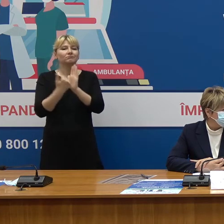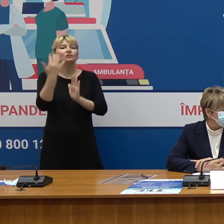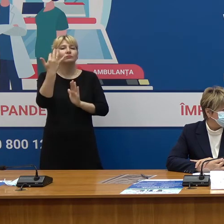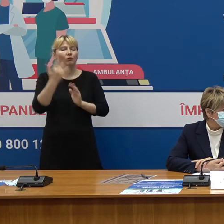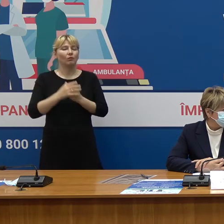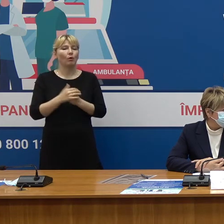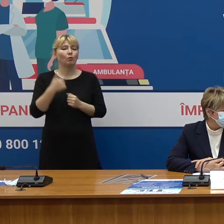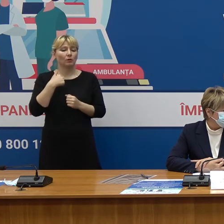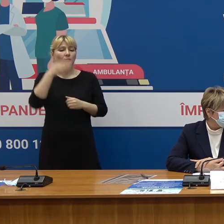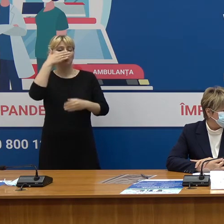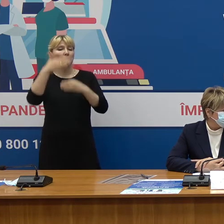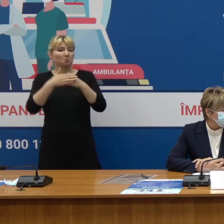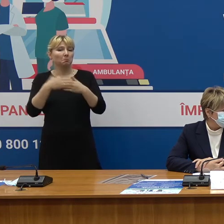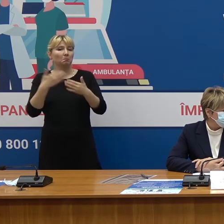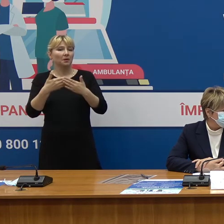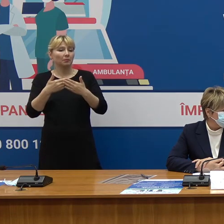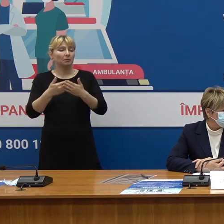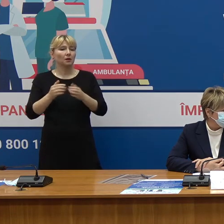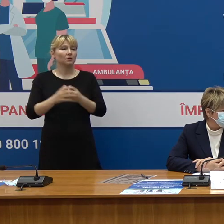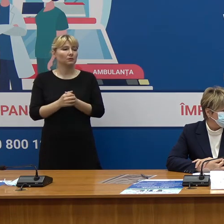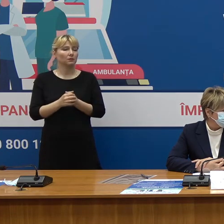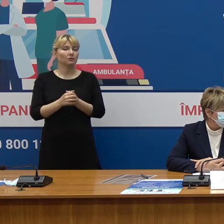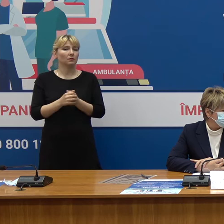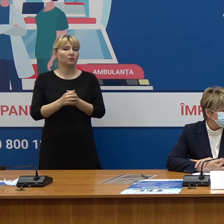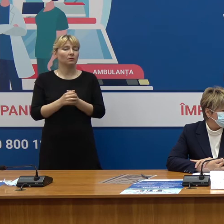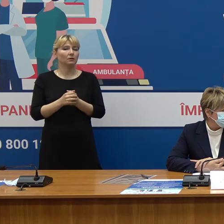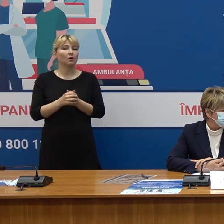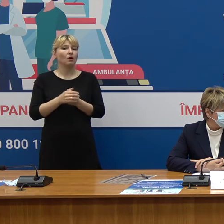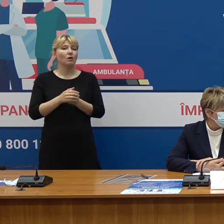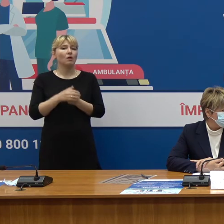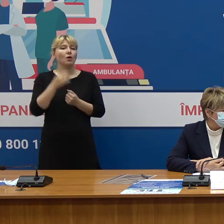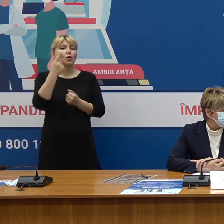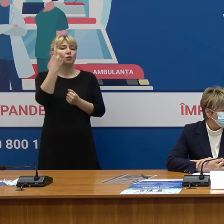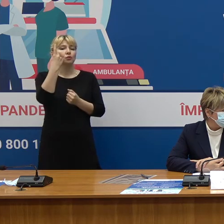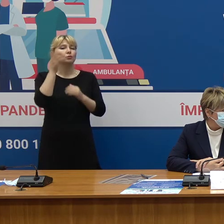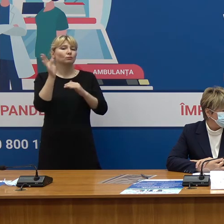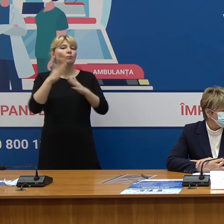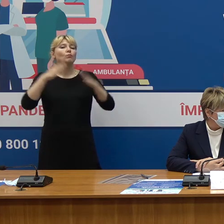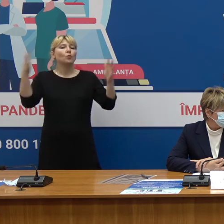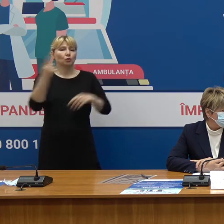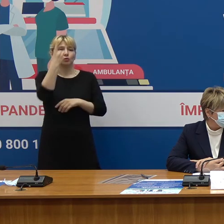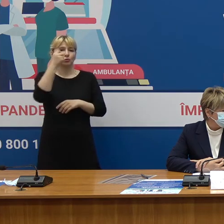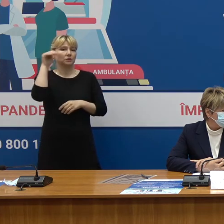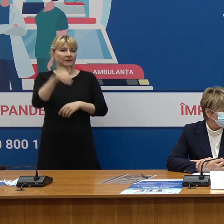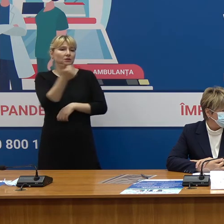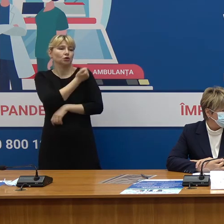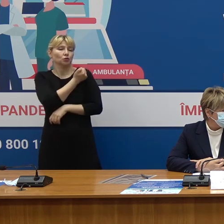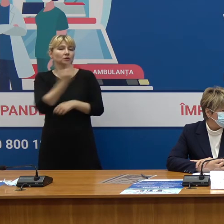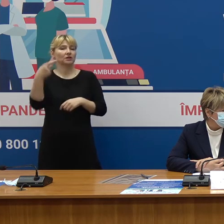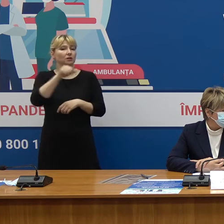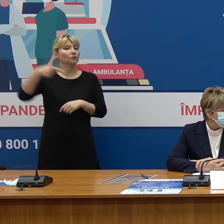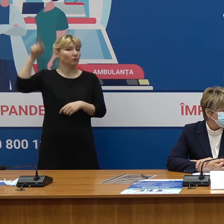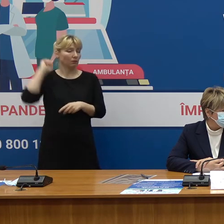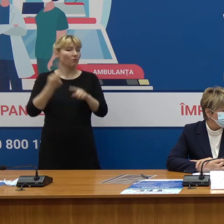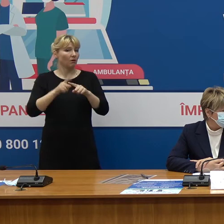de peste 100.000 de doze administrate săptămâna trecută ceea ce